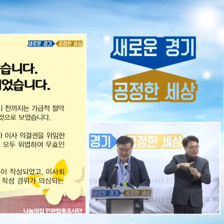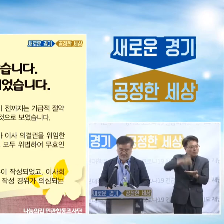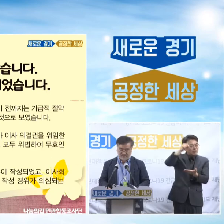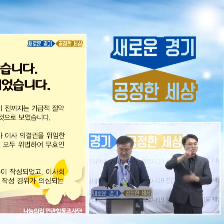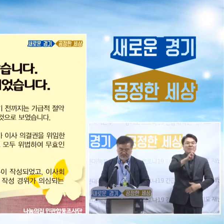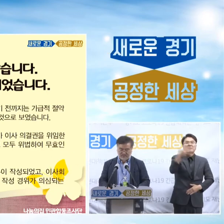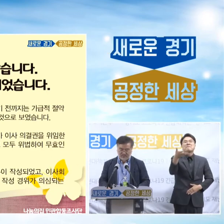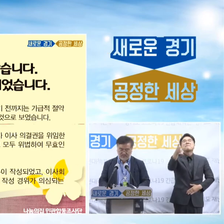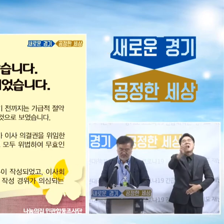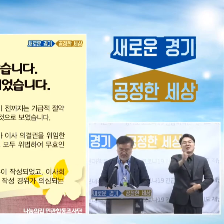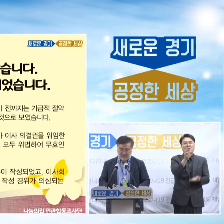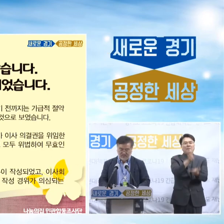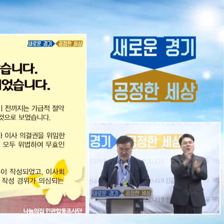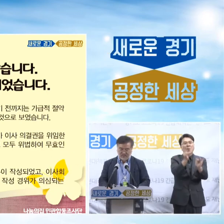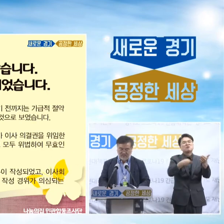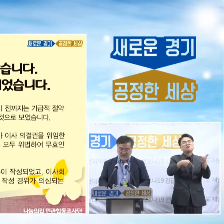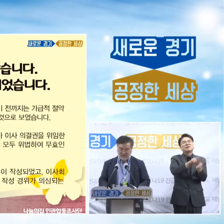이릅니다.